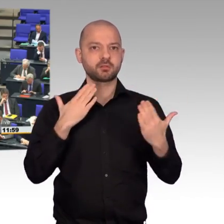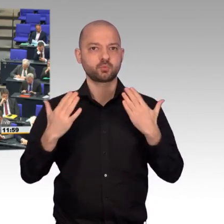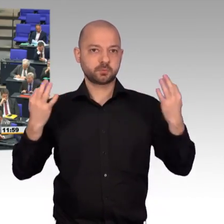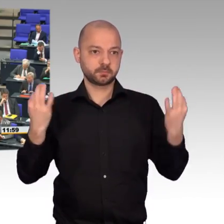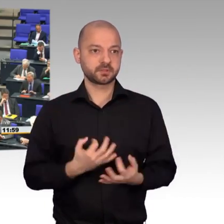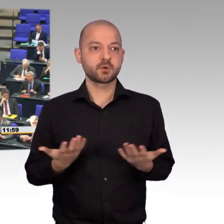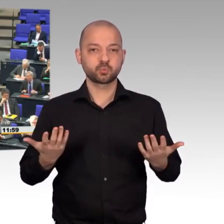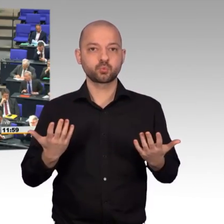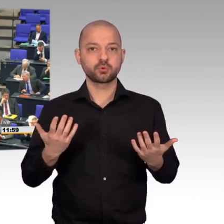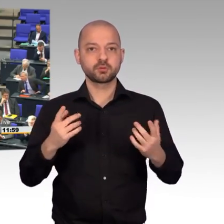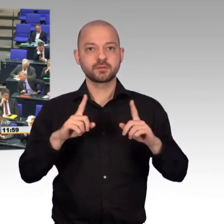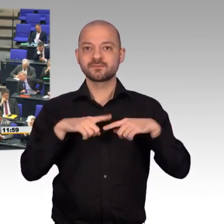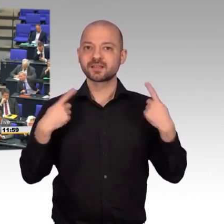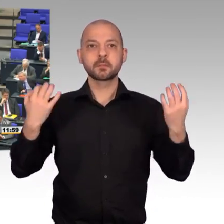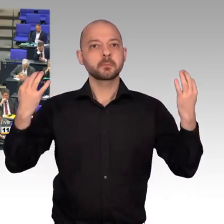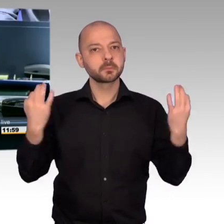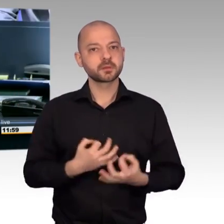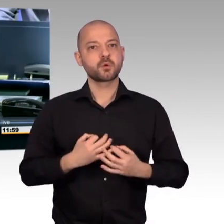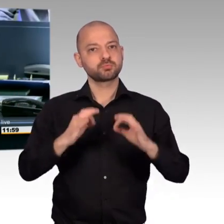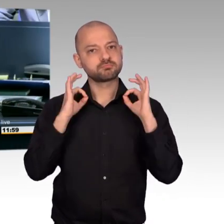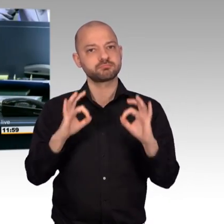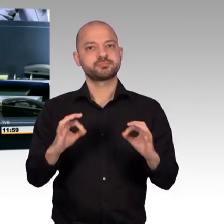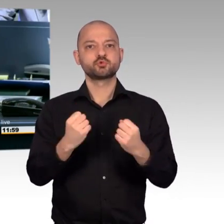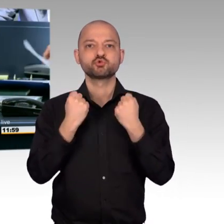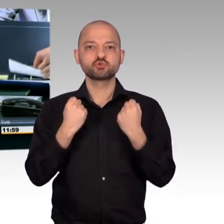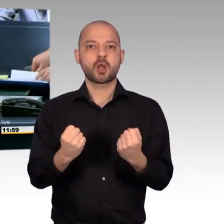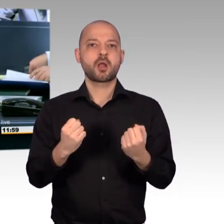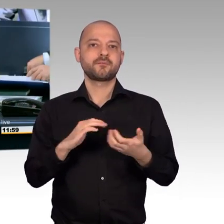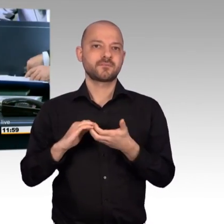Vielen Dank, Frau Kollegin Brugger. Als nächster Jürgen Hart für die CDU-CSU.